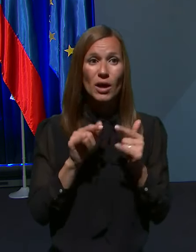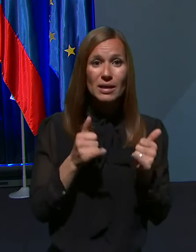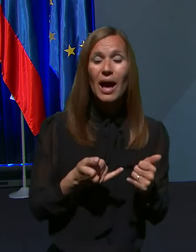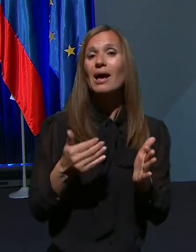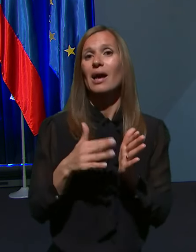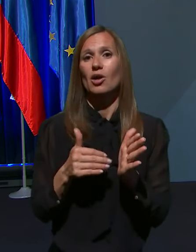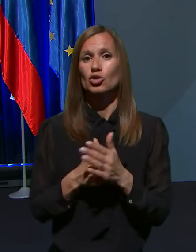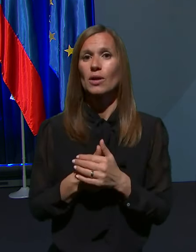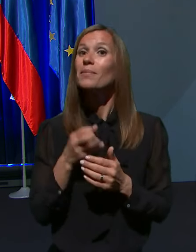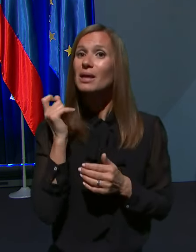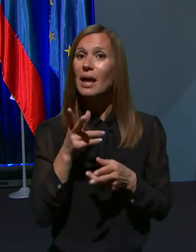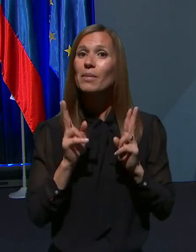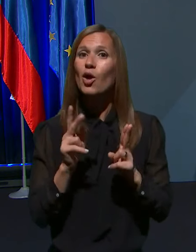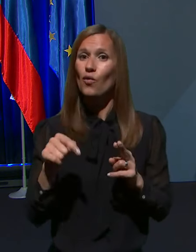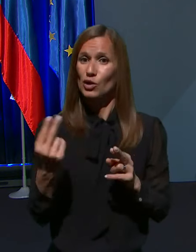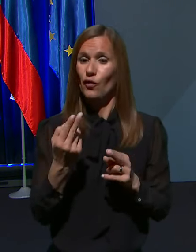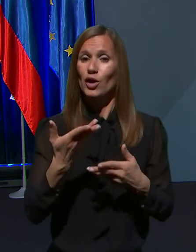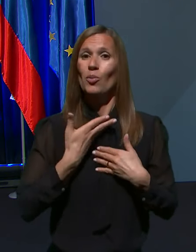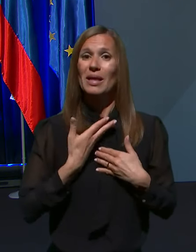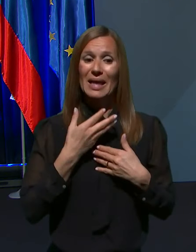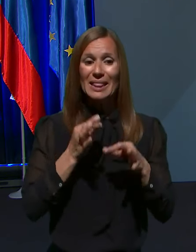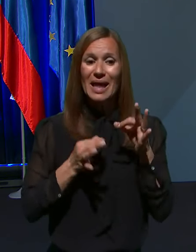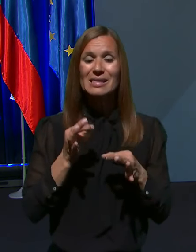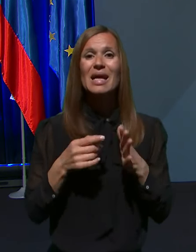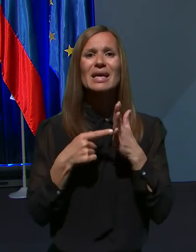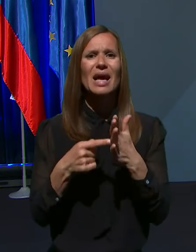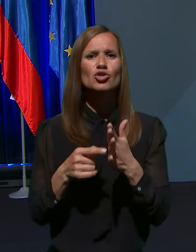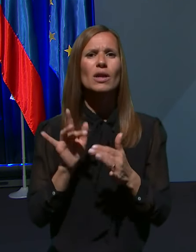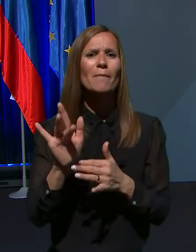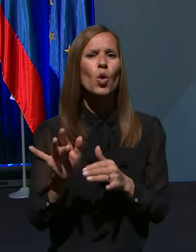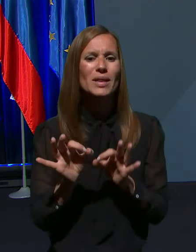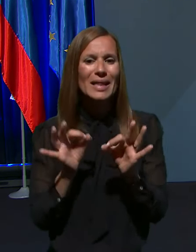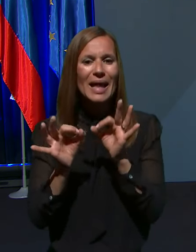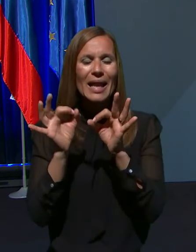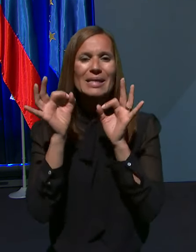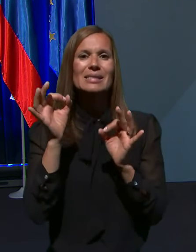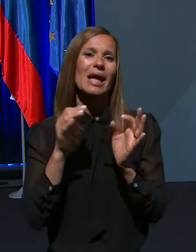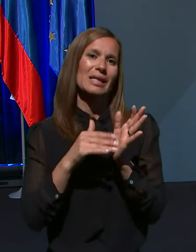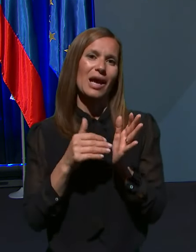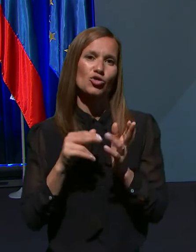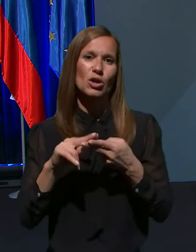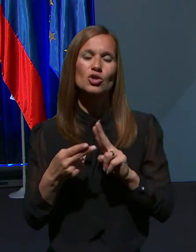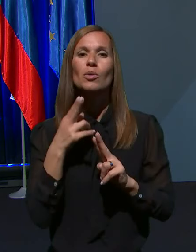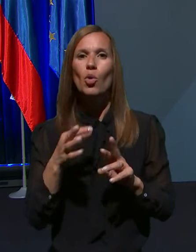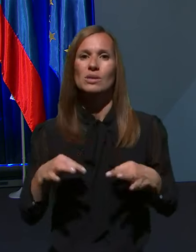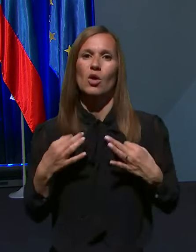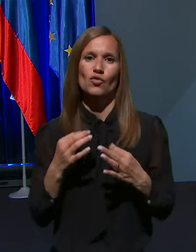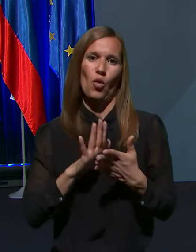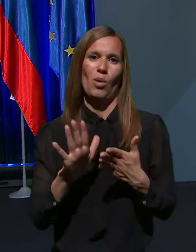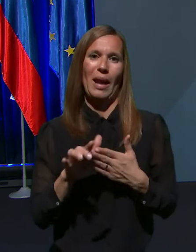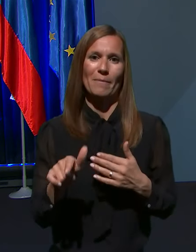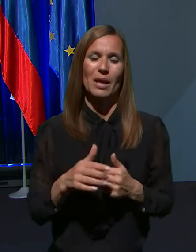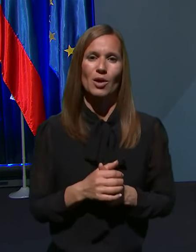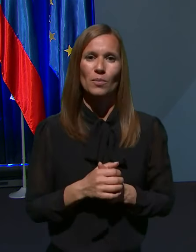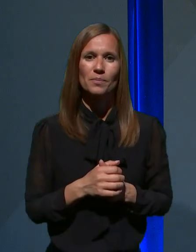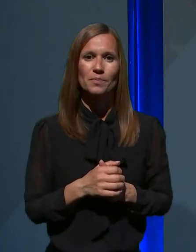bi lahko v Sloveniji dobili teste, ki kažejo na proti telesa in na kakšen način jih bo zdravstvo uporabljalo? Ja, mislim,